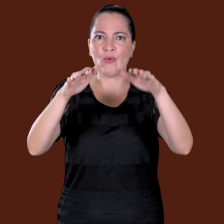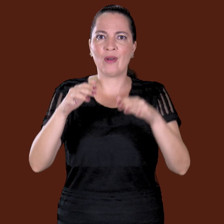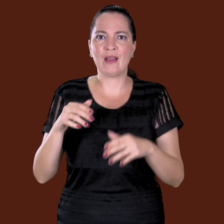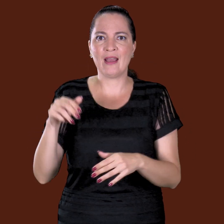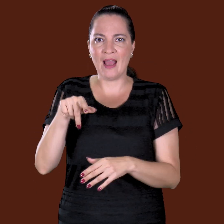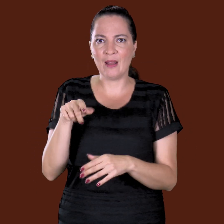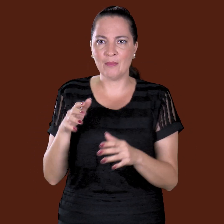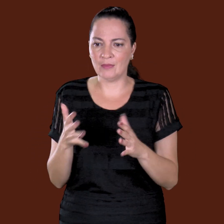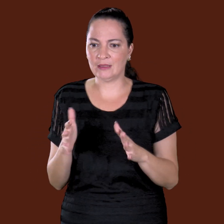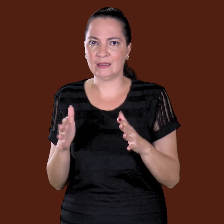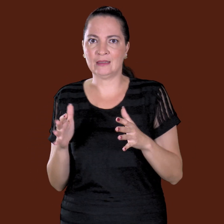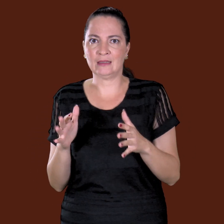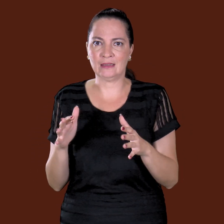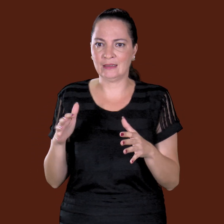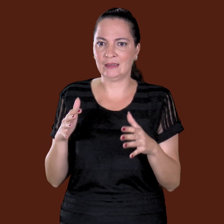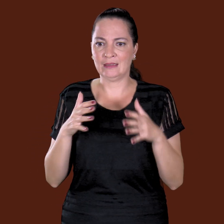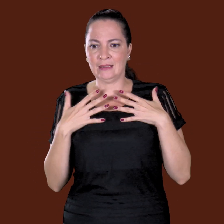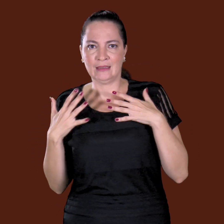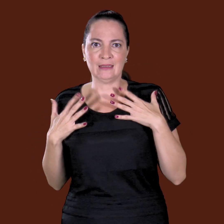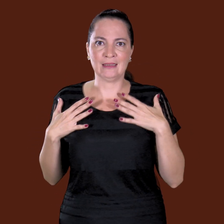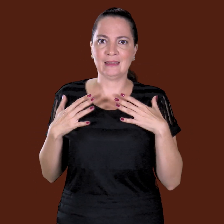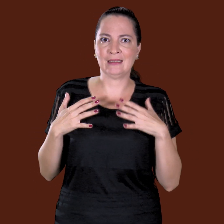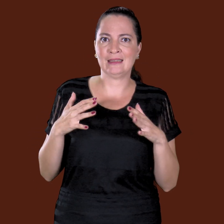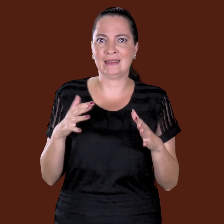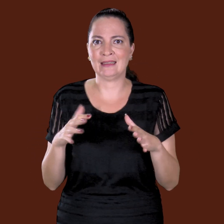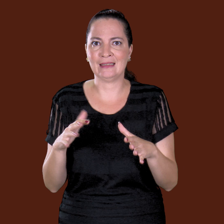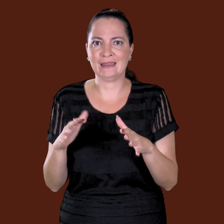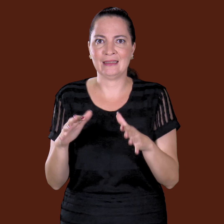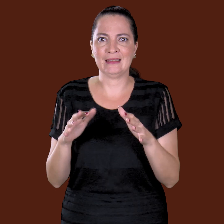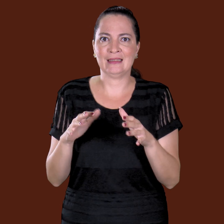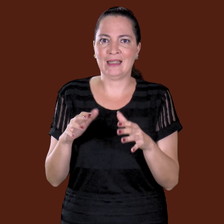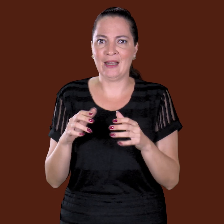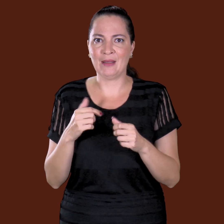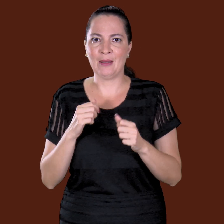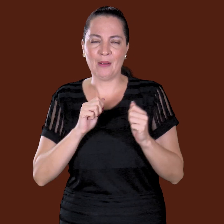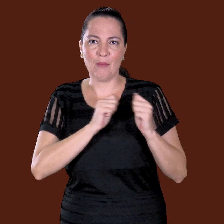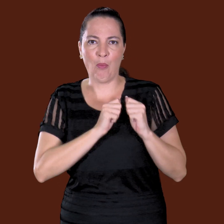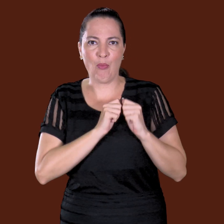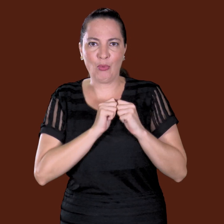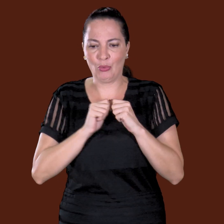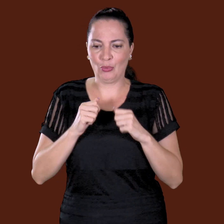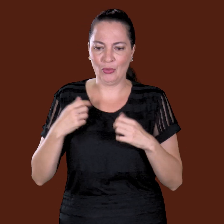ela já com as perninhas bambas, assim, os esqueletinhos, tudo, fazendo repercussão de bateria,